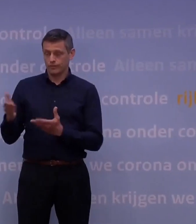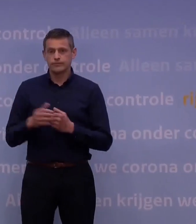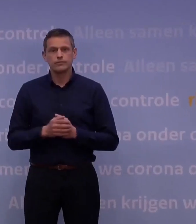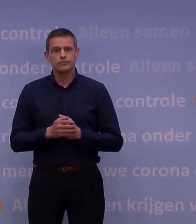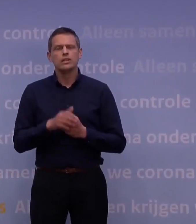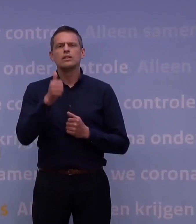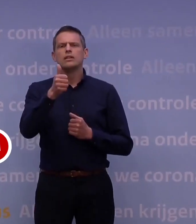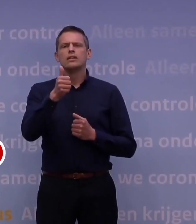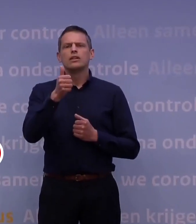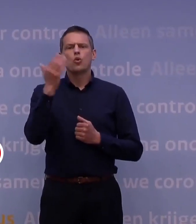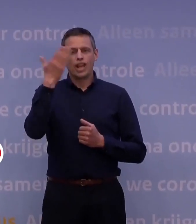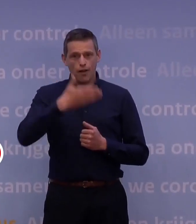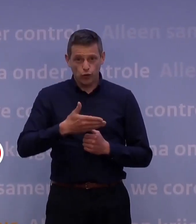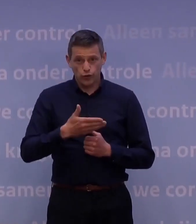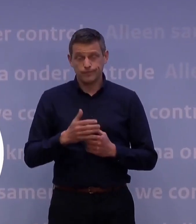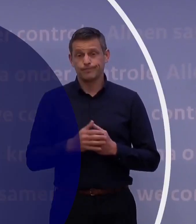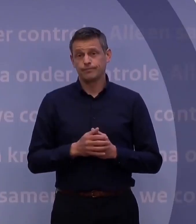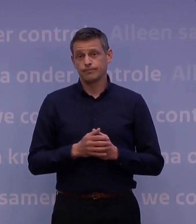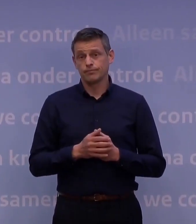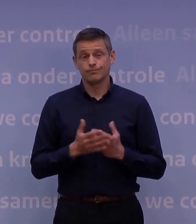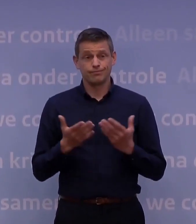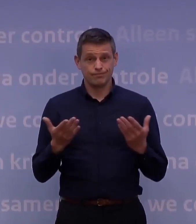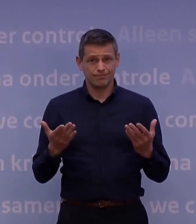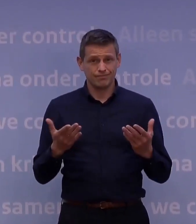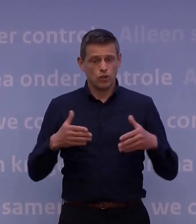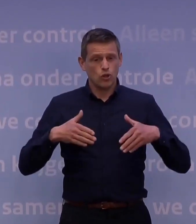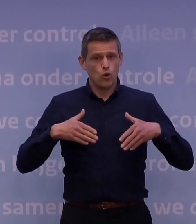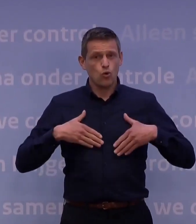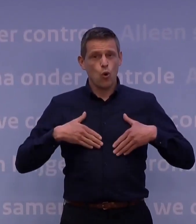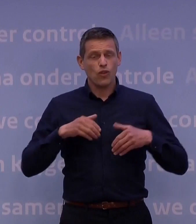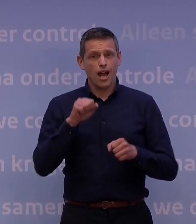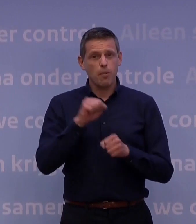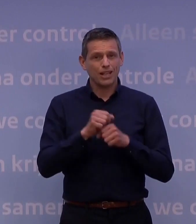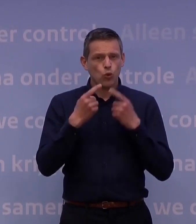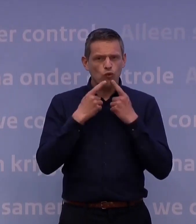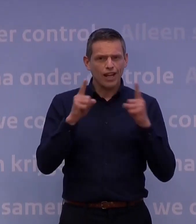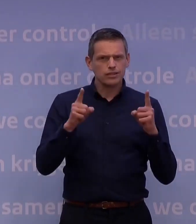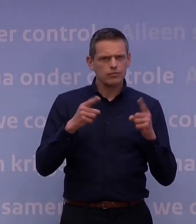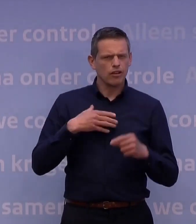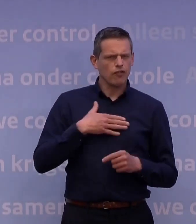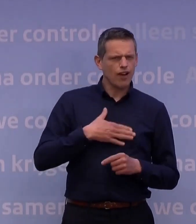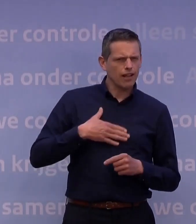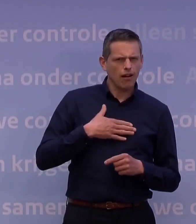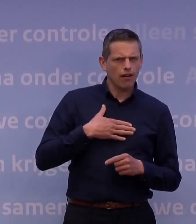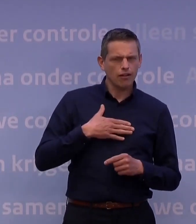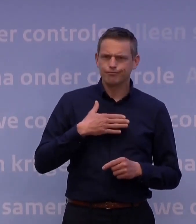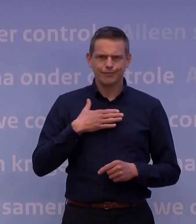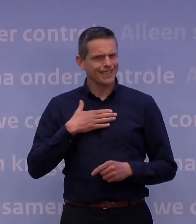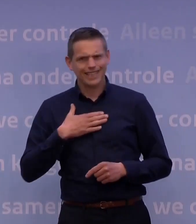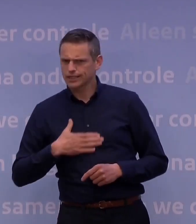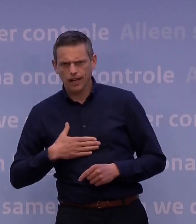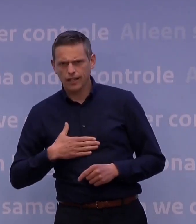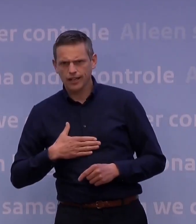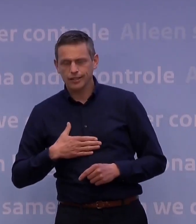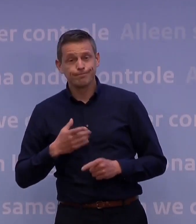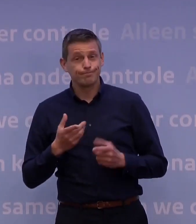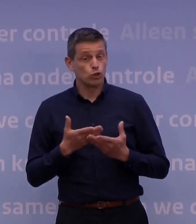Goedenavond. Een corona-persconferentie op vrijdag in plaats van op dinsdag, dat doen